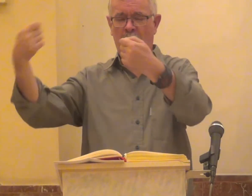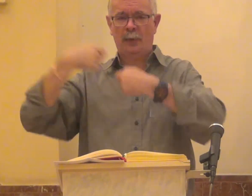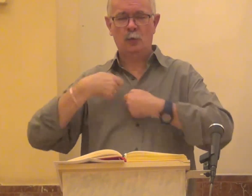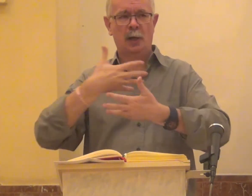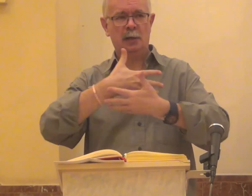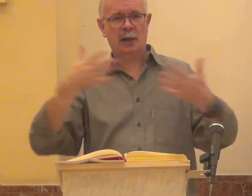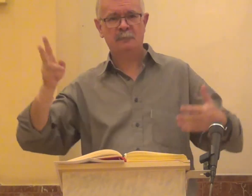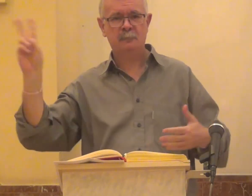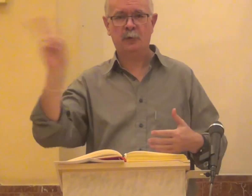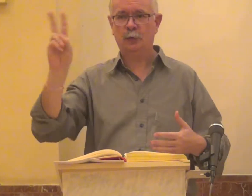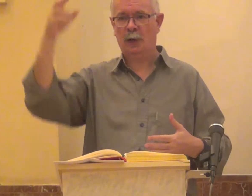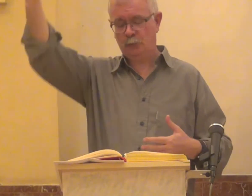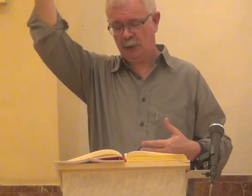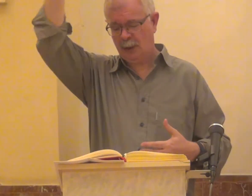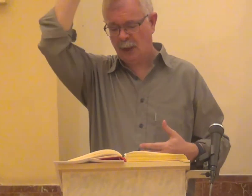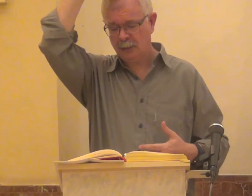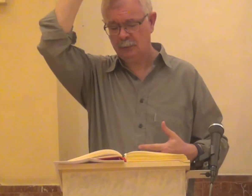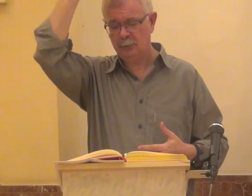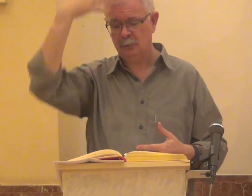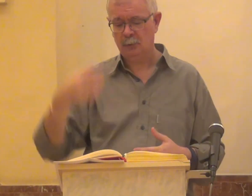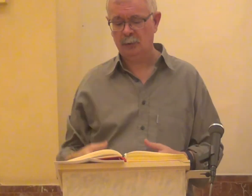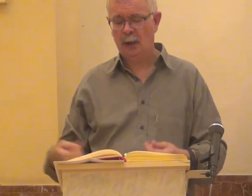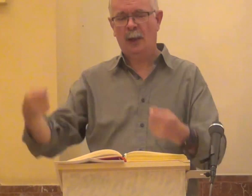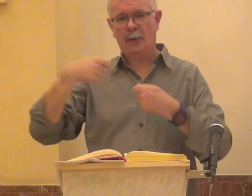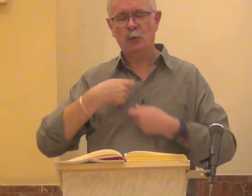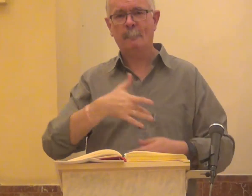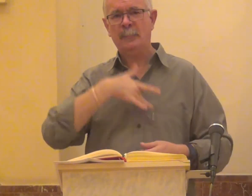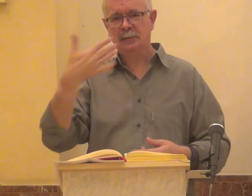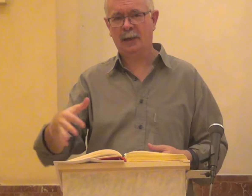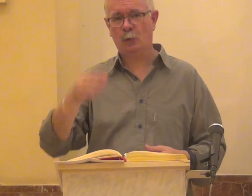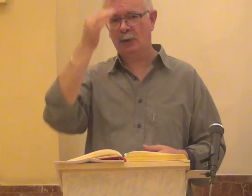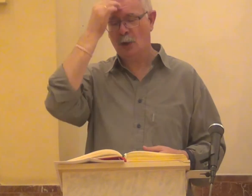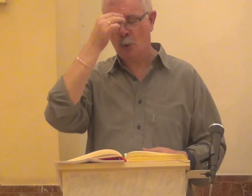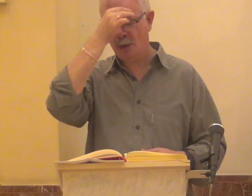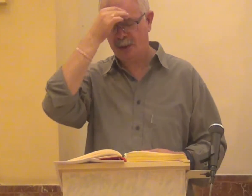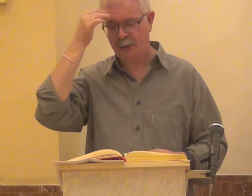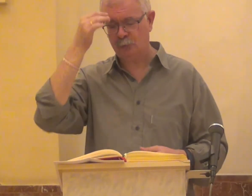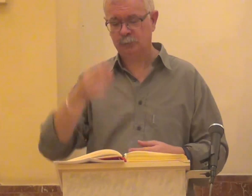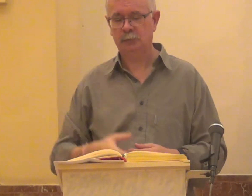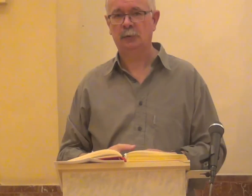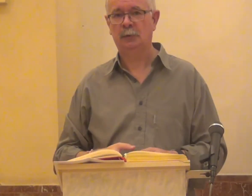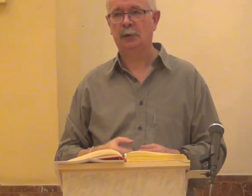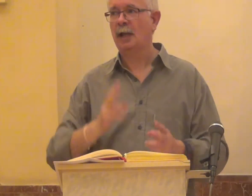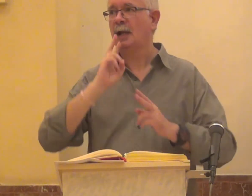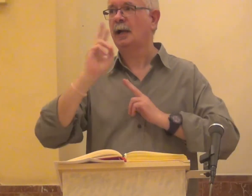Tú diste gran victoria a tu Rey Tuviste misericordia de tu ungido